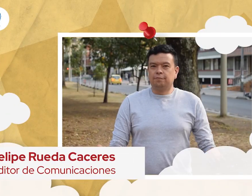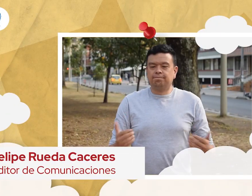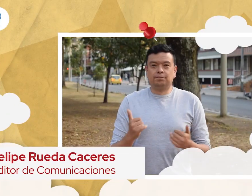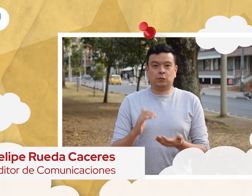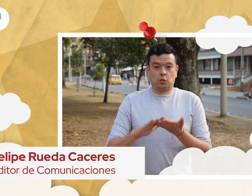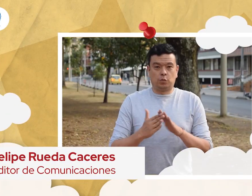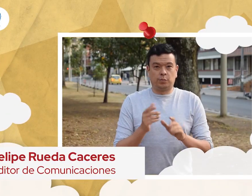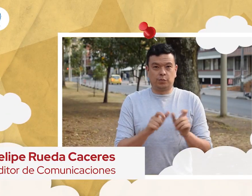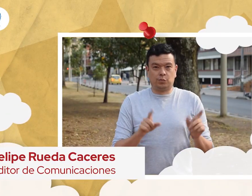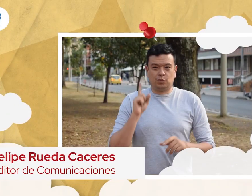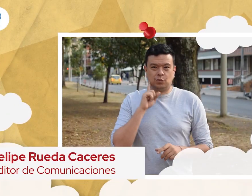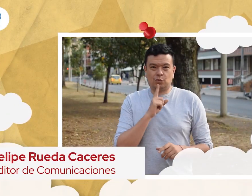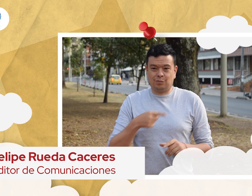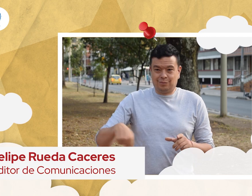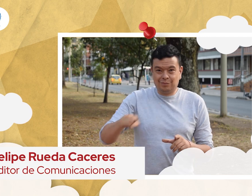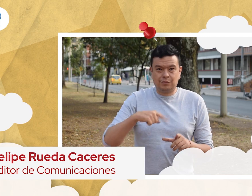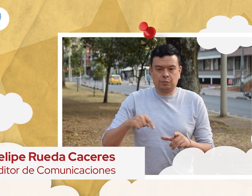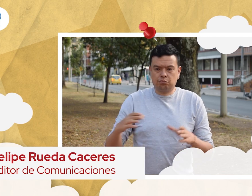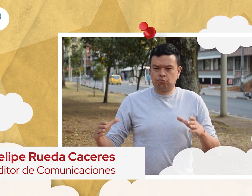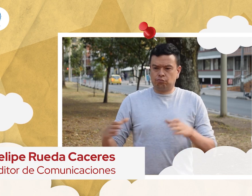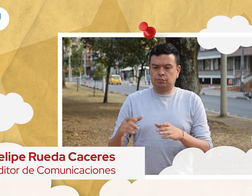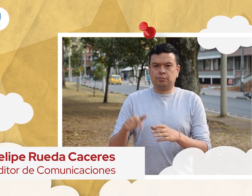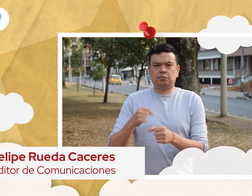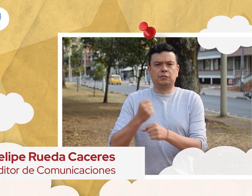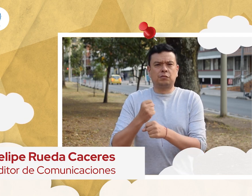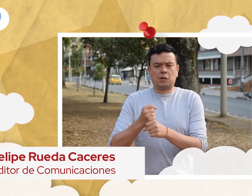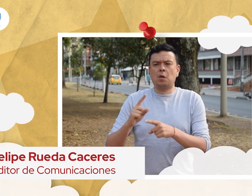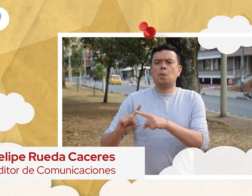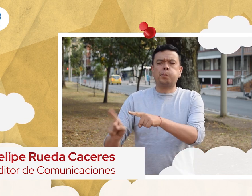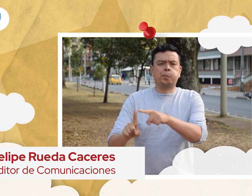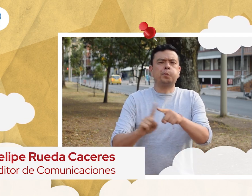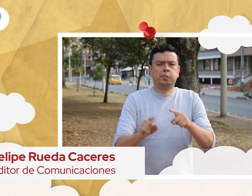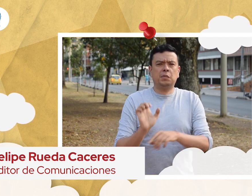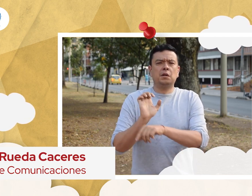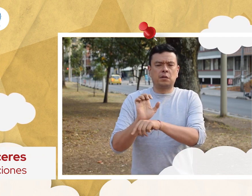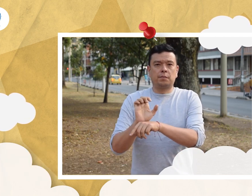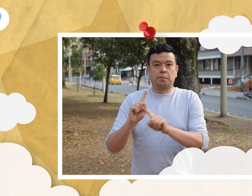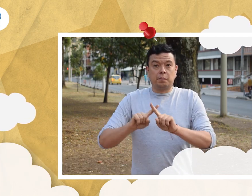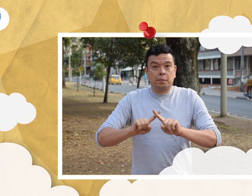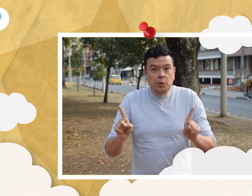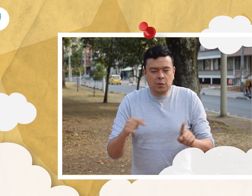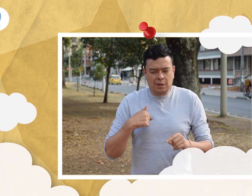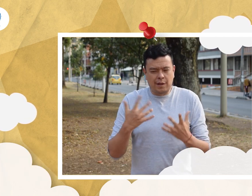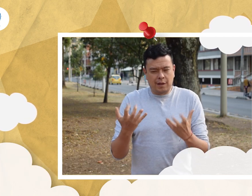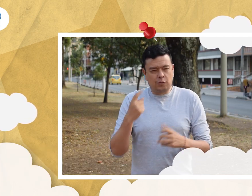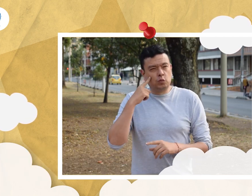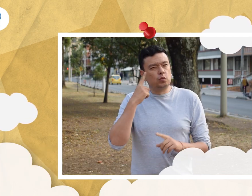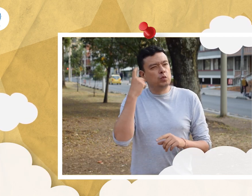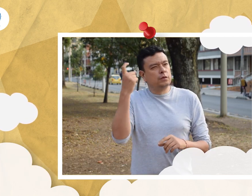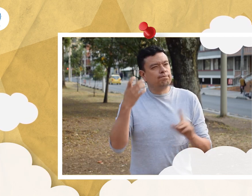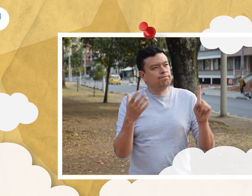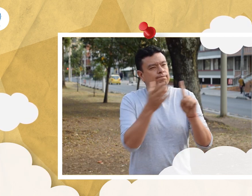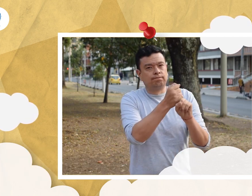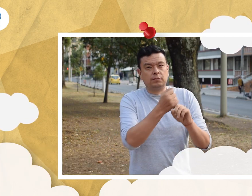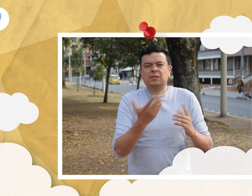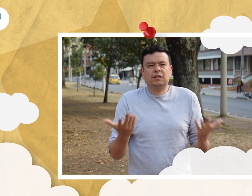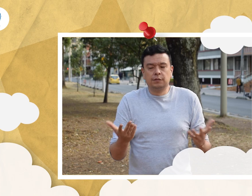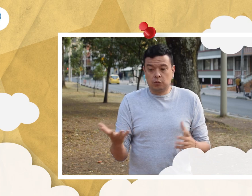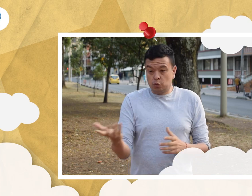Vemos que personas de la comunidad sorda están trabajando en diferentes entidades, lo que es bueno. Mi sueño es que miembros de esa